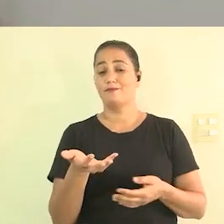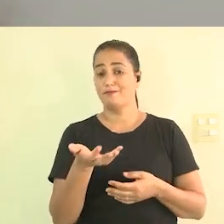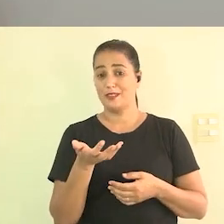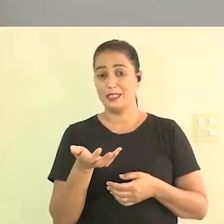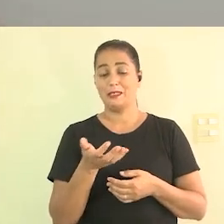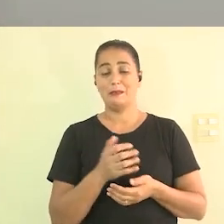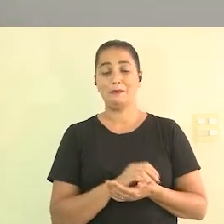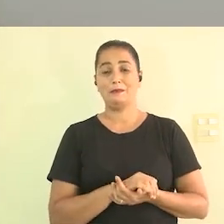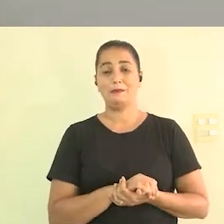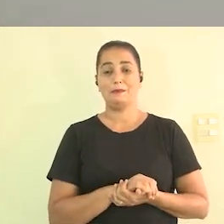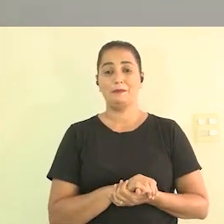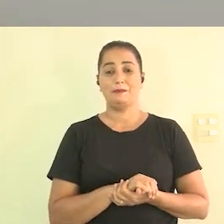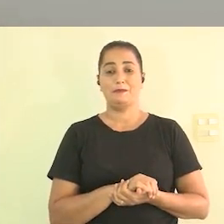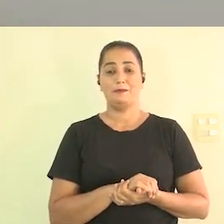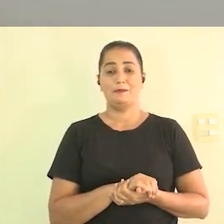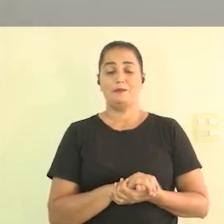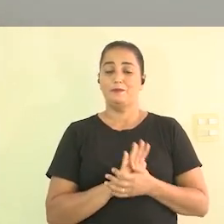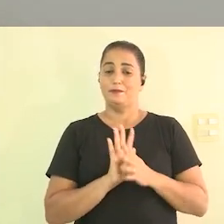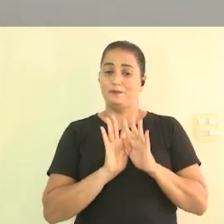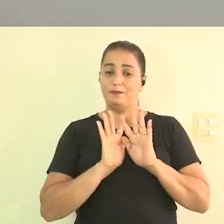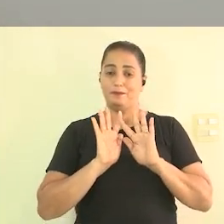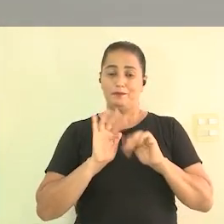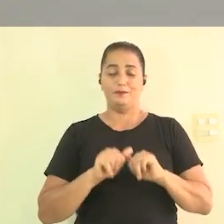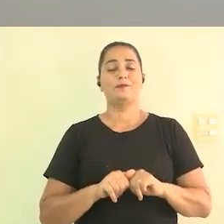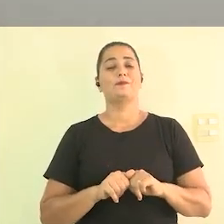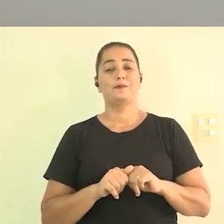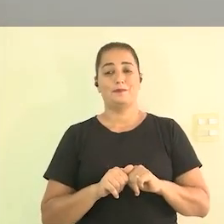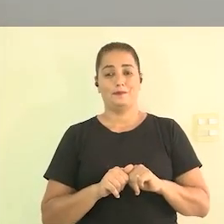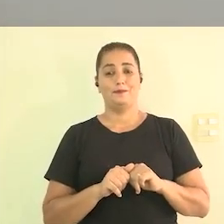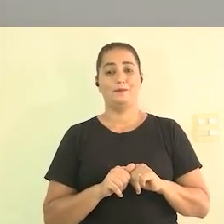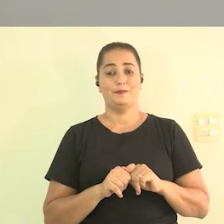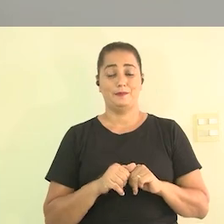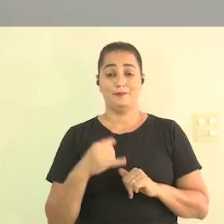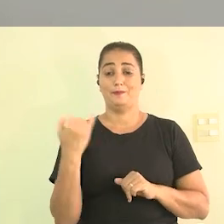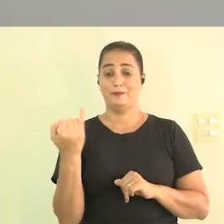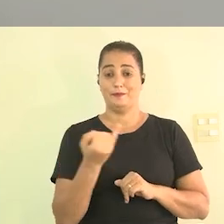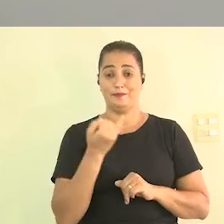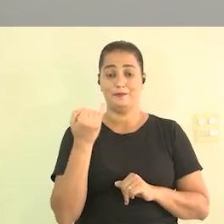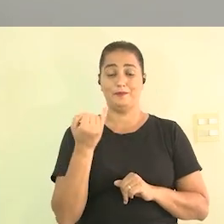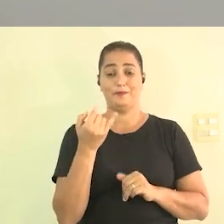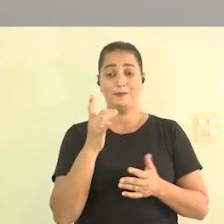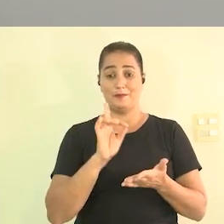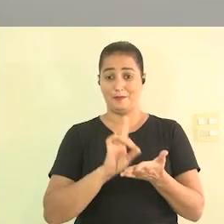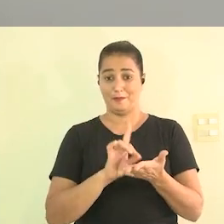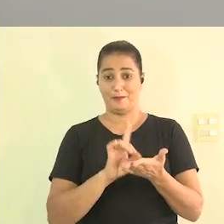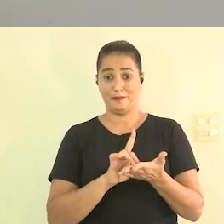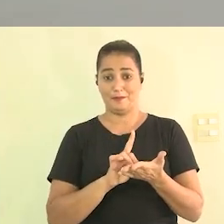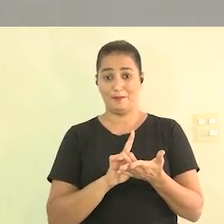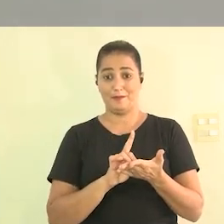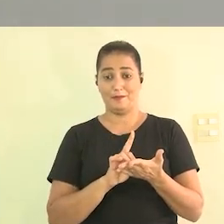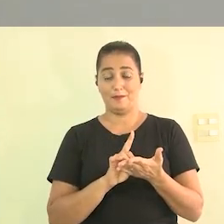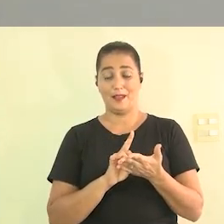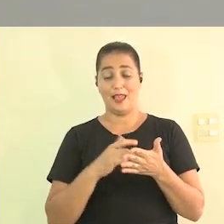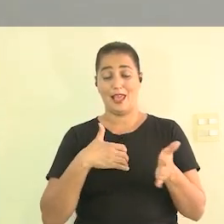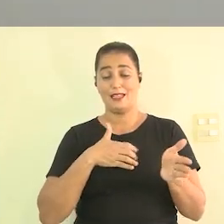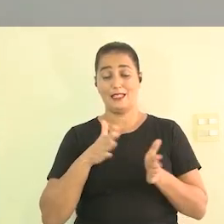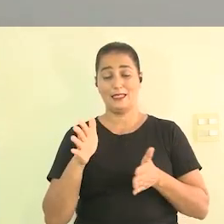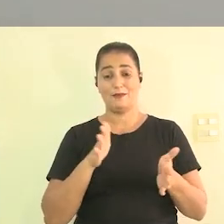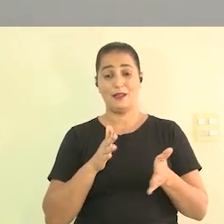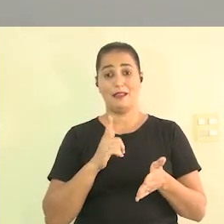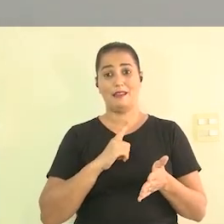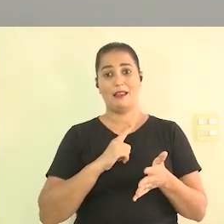é muito importante na verdade a acessibilidade é muita coisa a gente tem muita coisa para dialogar então uma das coisas que eu acho